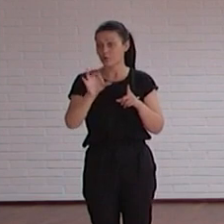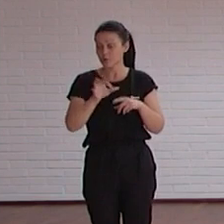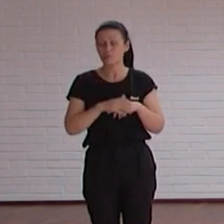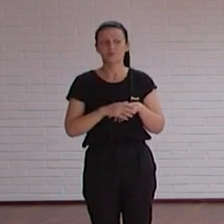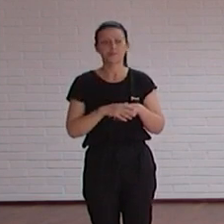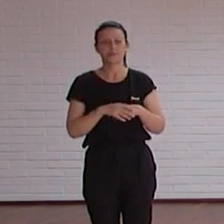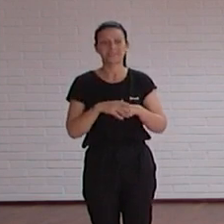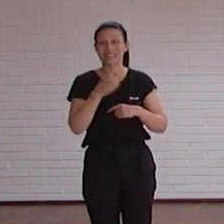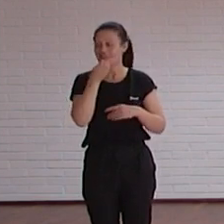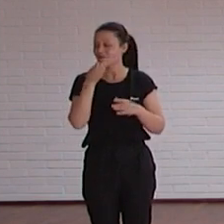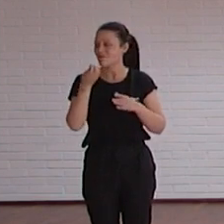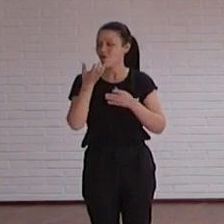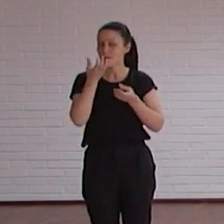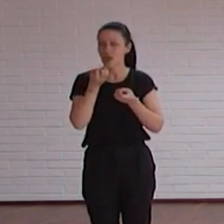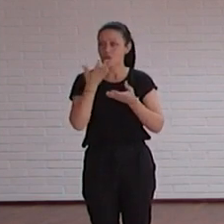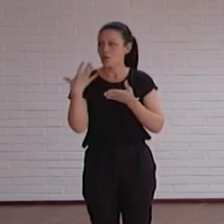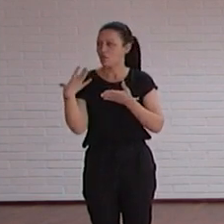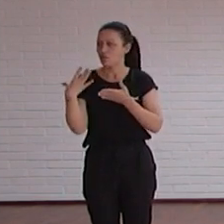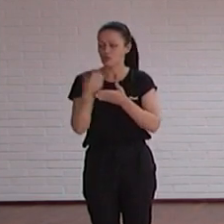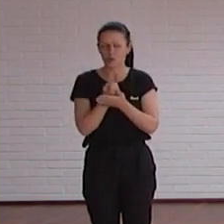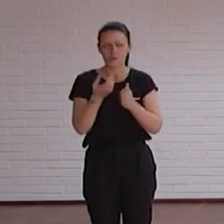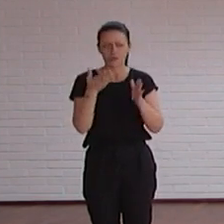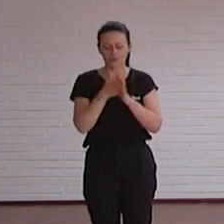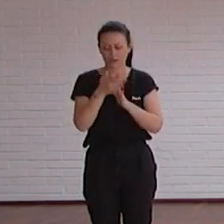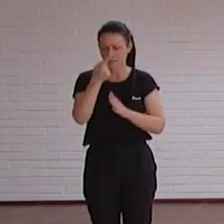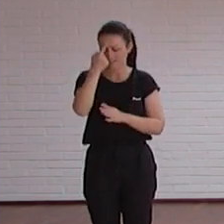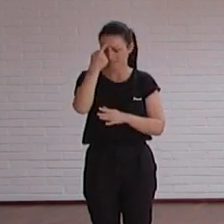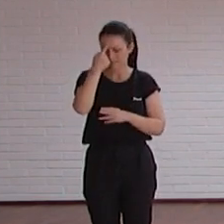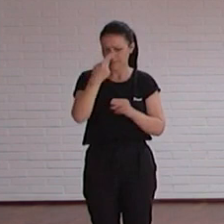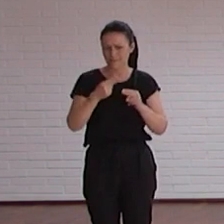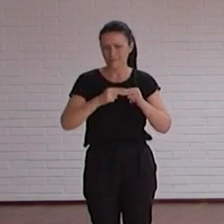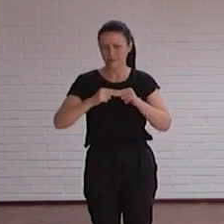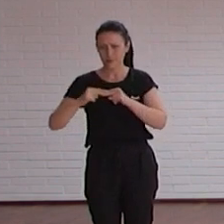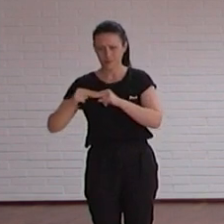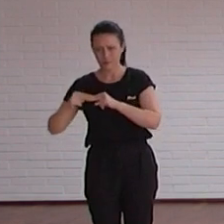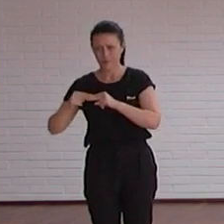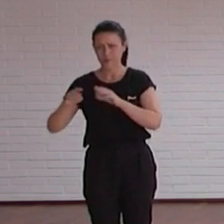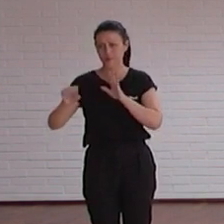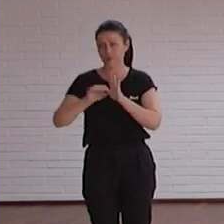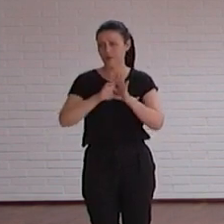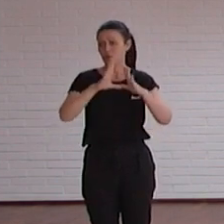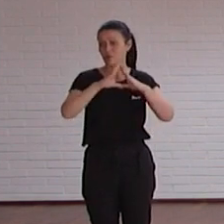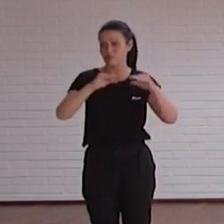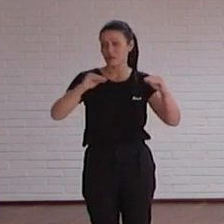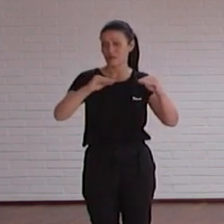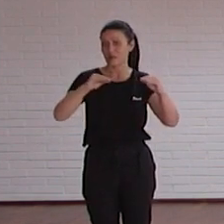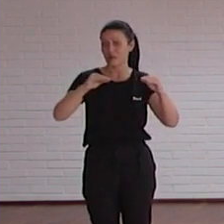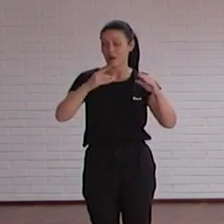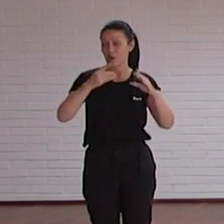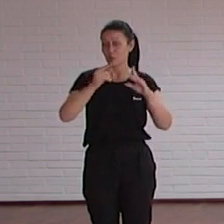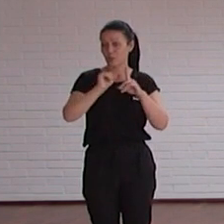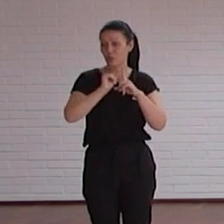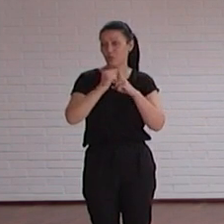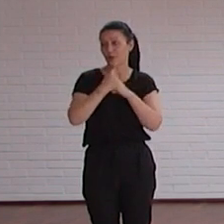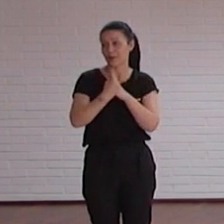informaciones van generando una secuela y nos van vinculando van vinculando a la marca UWA a una serie de parámetros